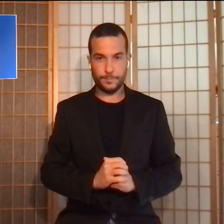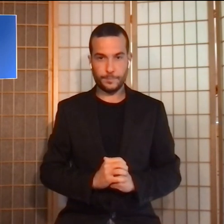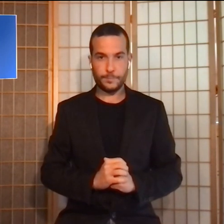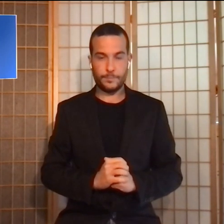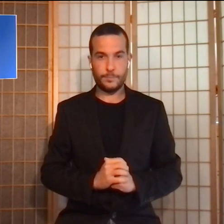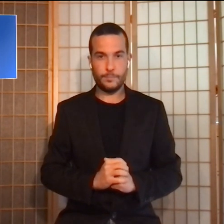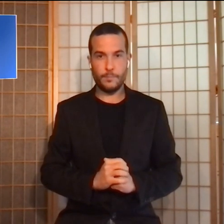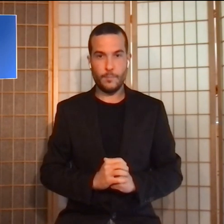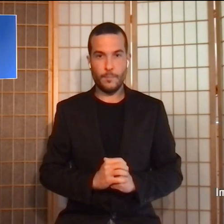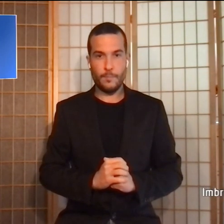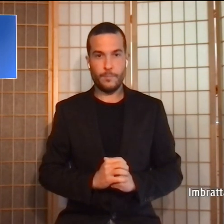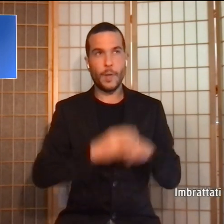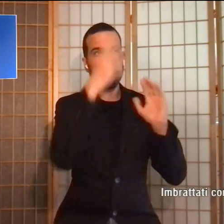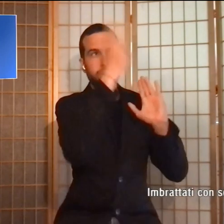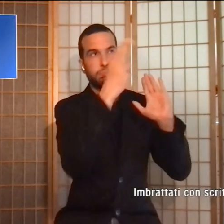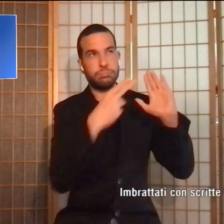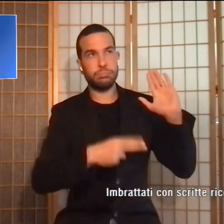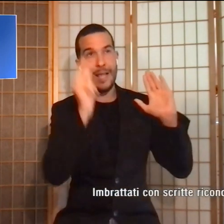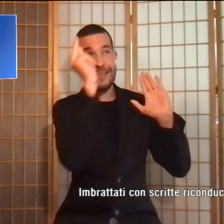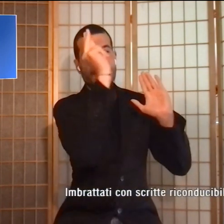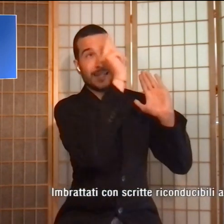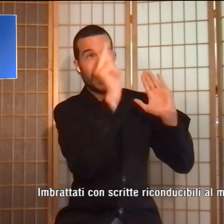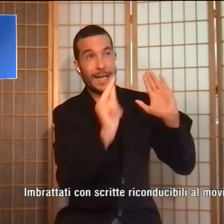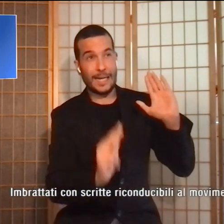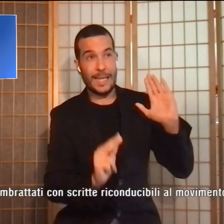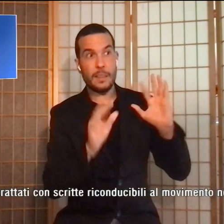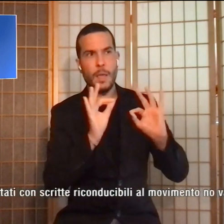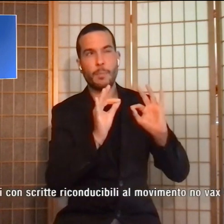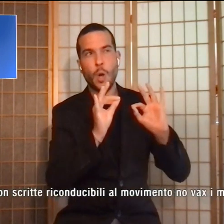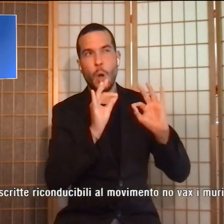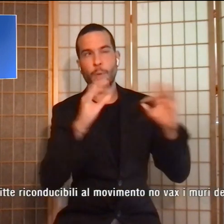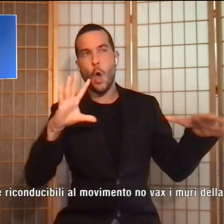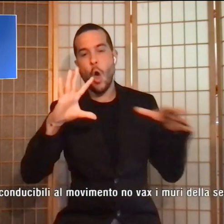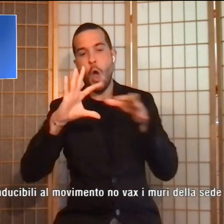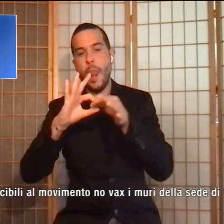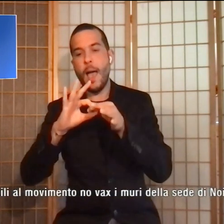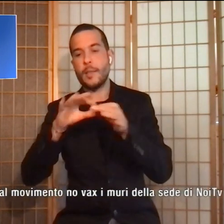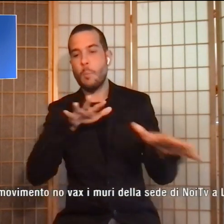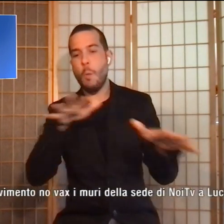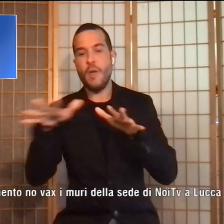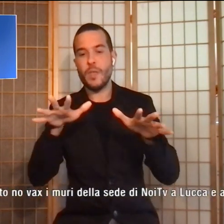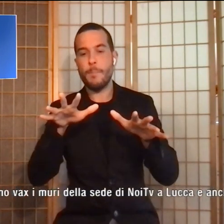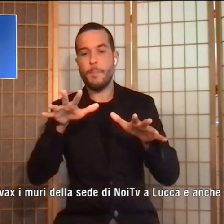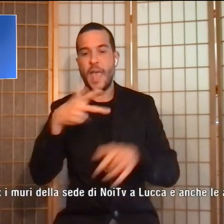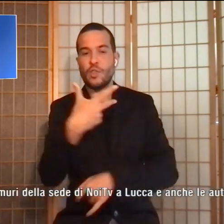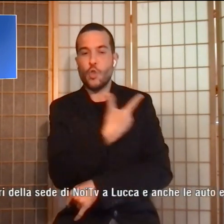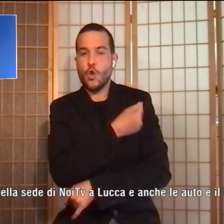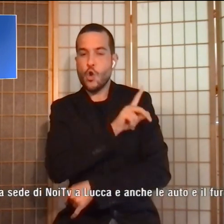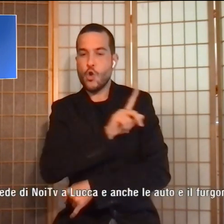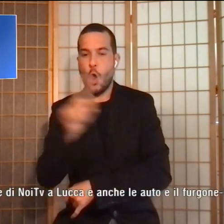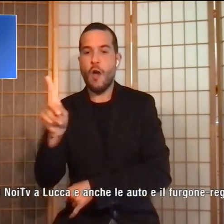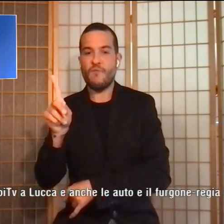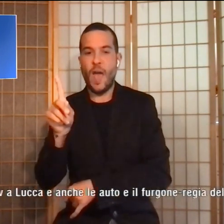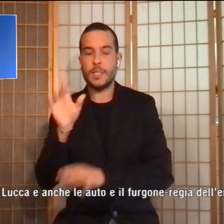Imbrattati con scritte riconducibili al movimento Novax i muri della sede di Noi TV a